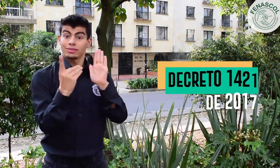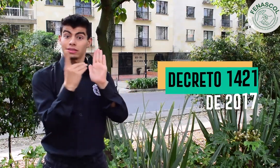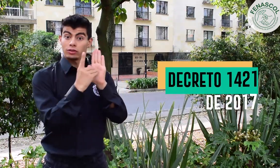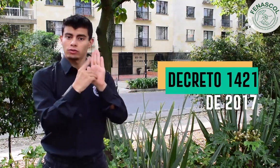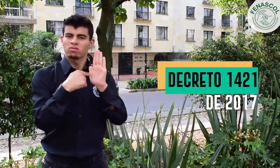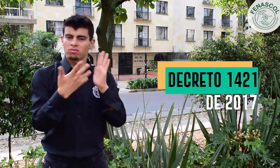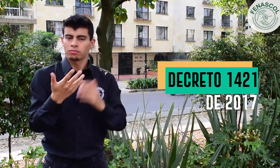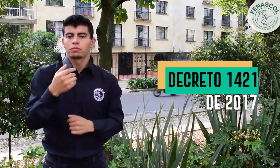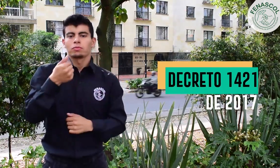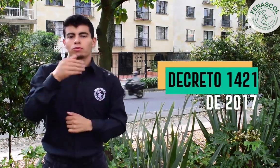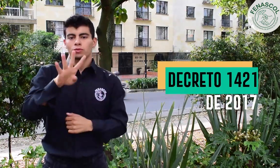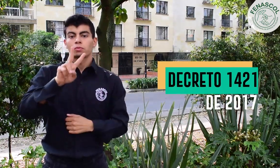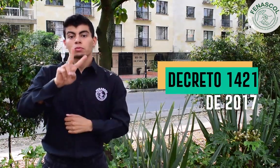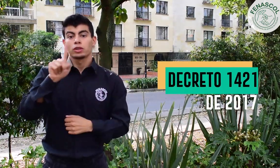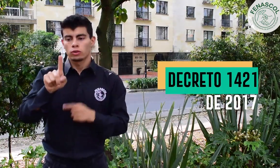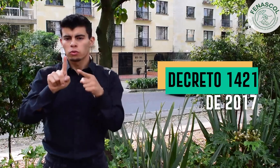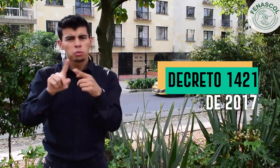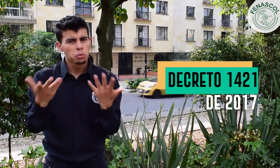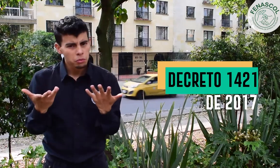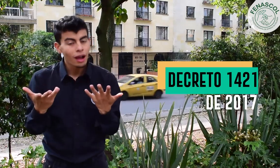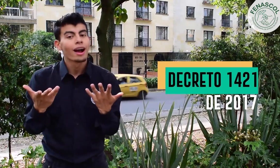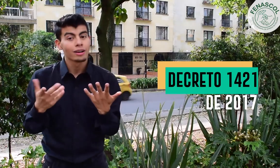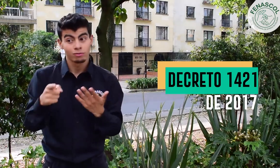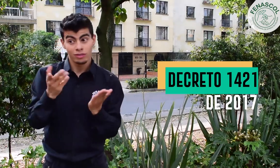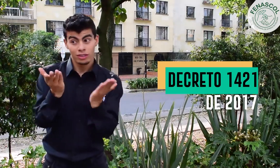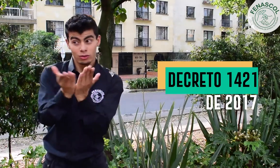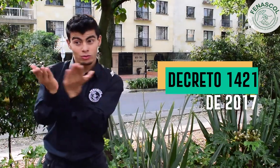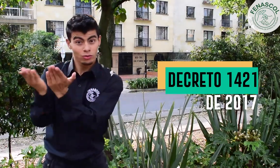el Decreto 1421 sobre la inclusión educativa y